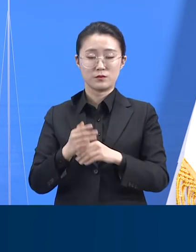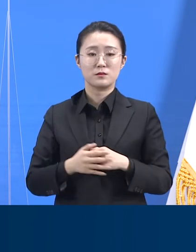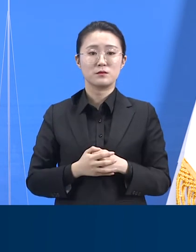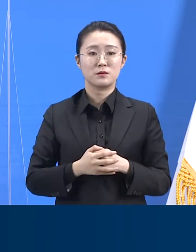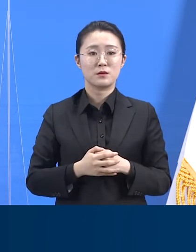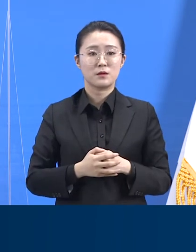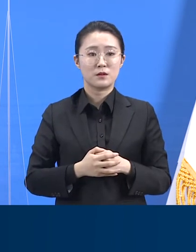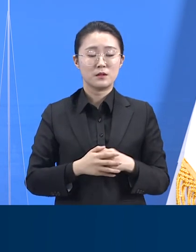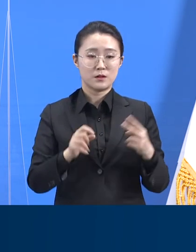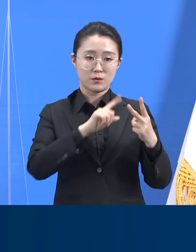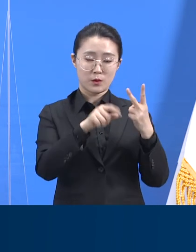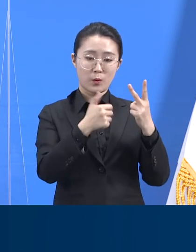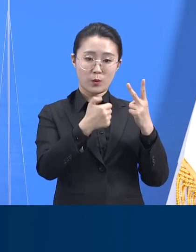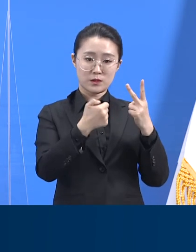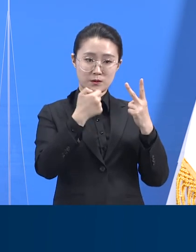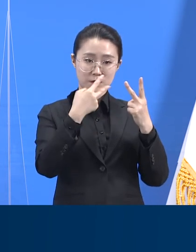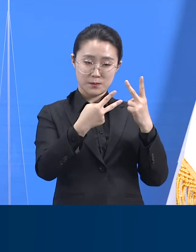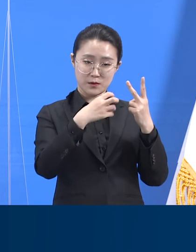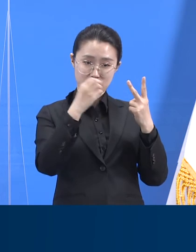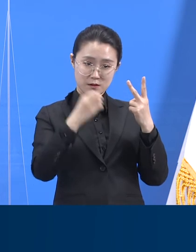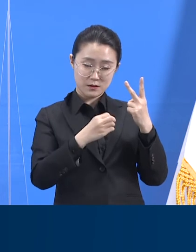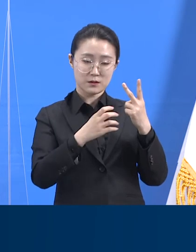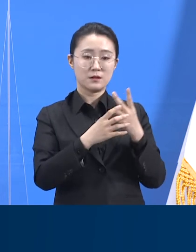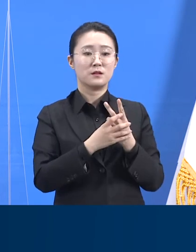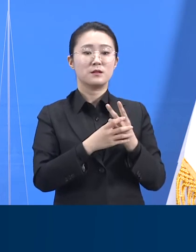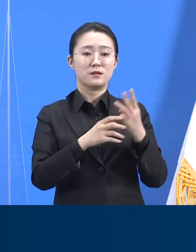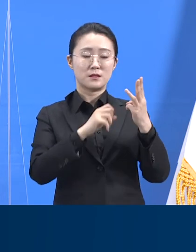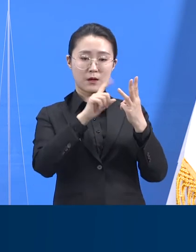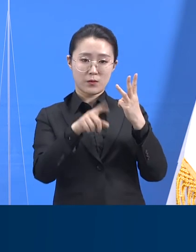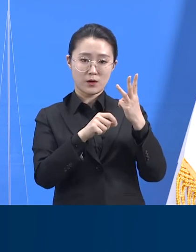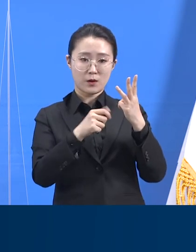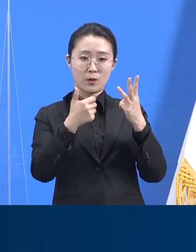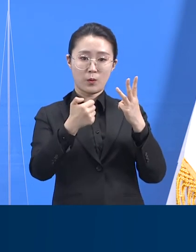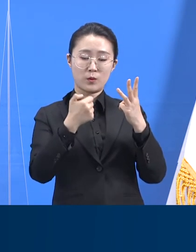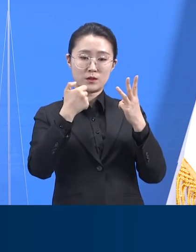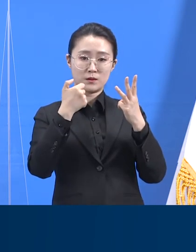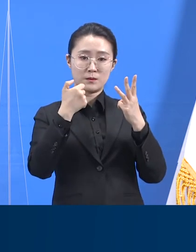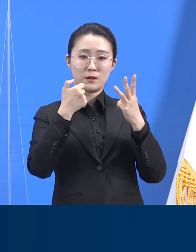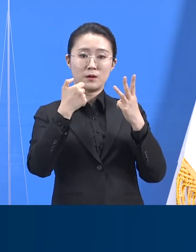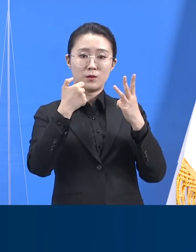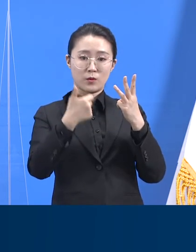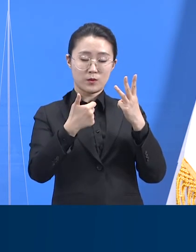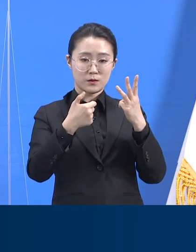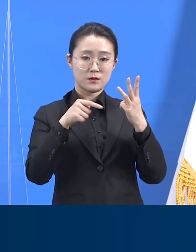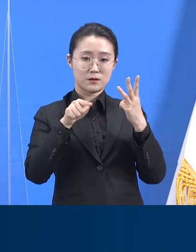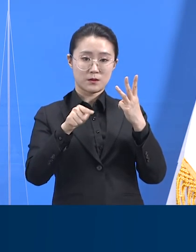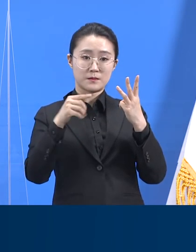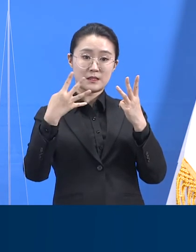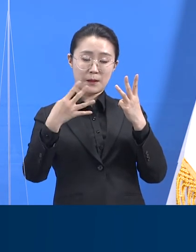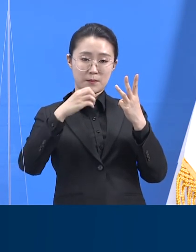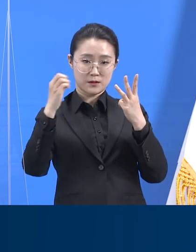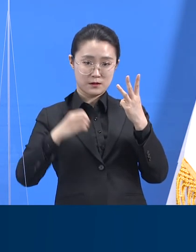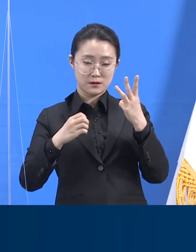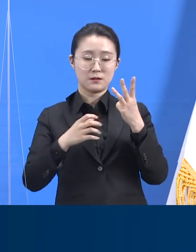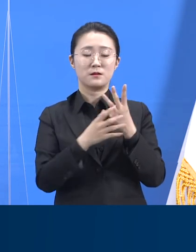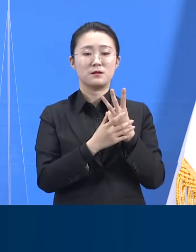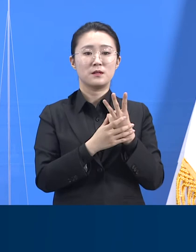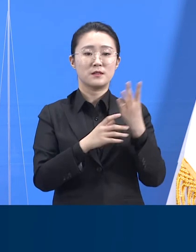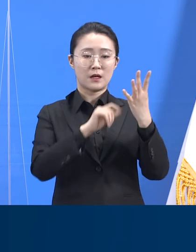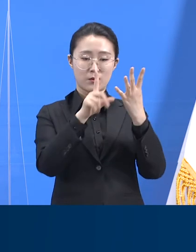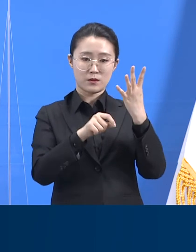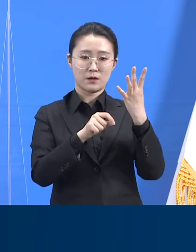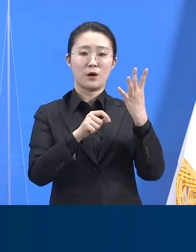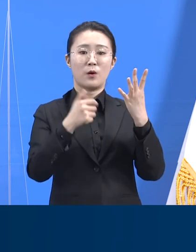.4%, 3월에 52.5%, 4월은 21일 0시 기준 50.7%입니다.